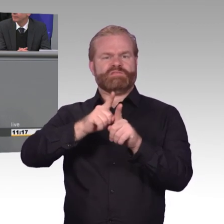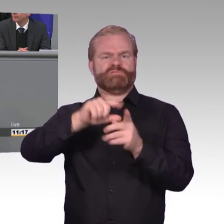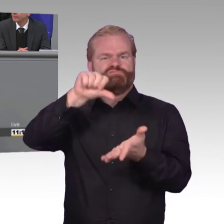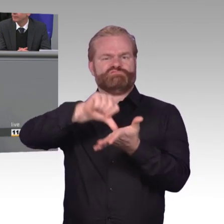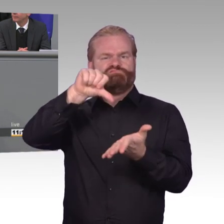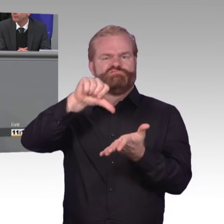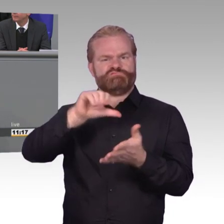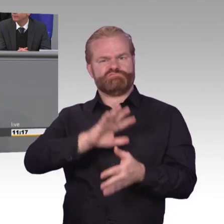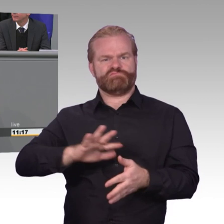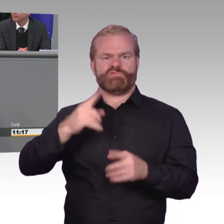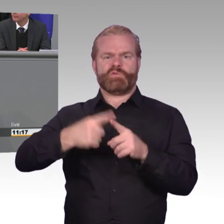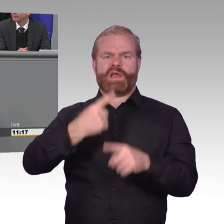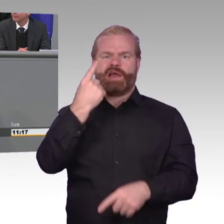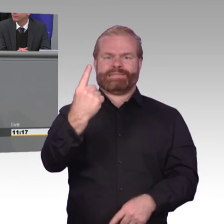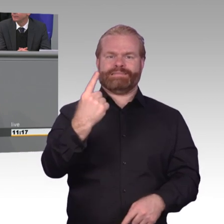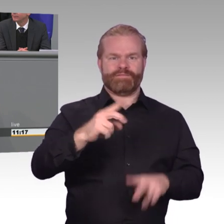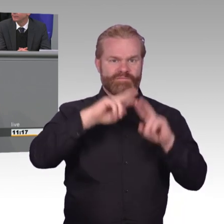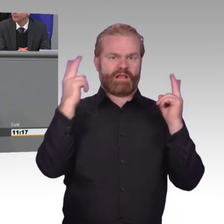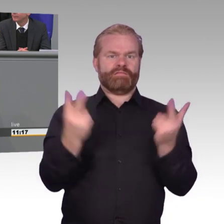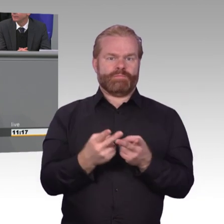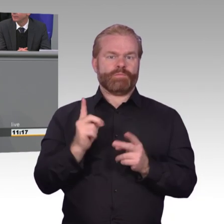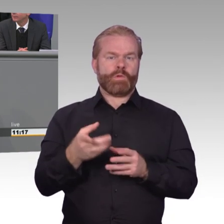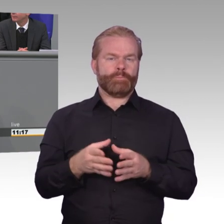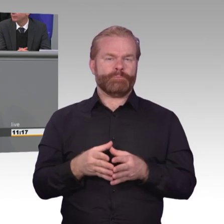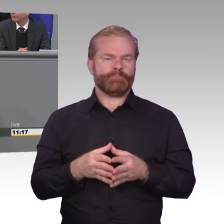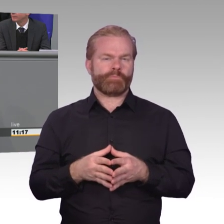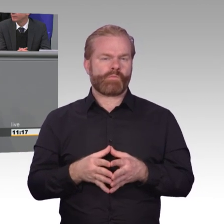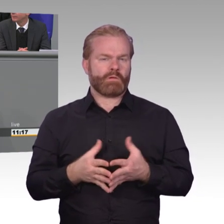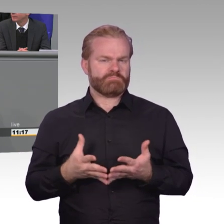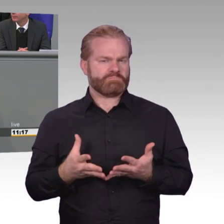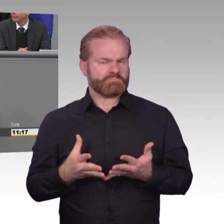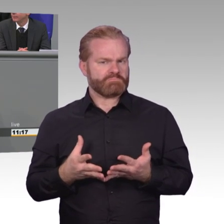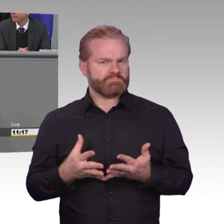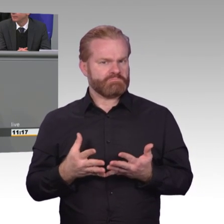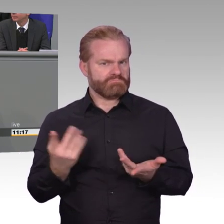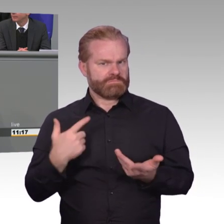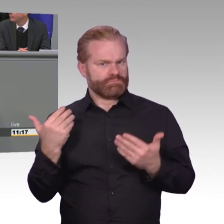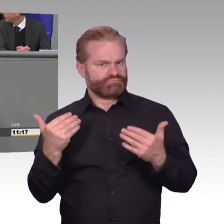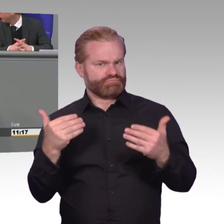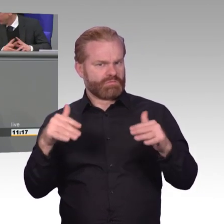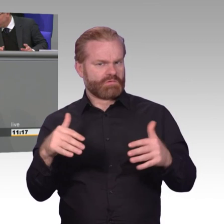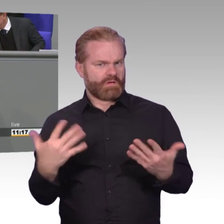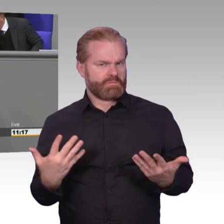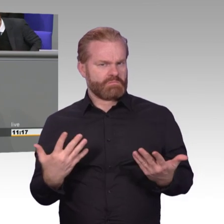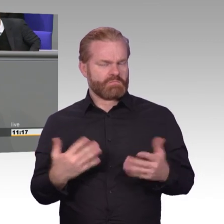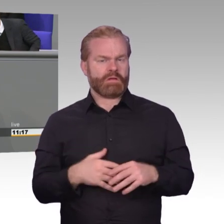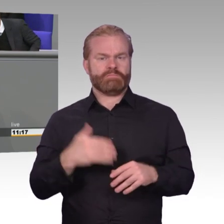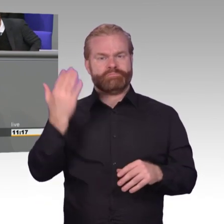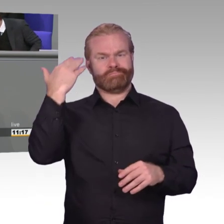Verschlüsselung wollen wir aber einfach und vor allen Dingen für jedermann verfügbar machen. Eine verschlüsselte und